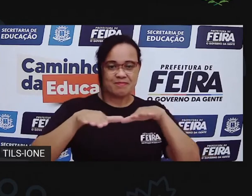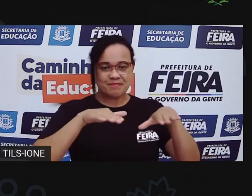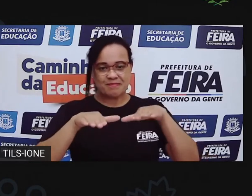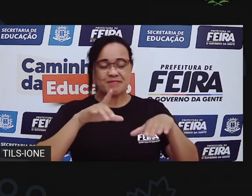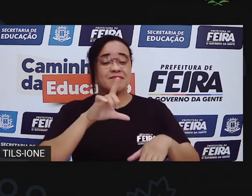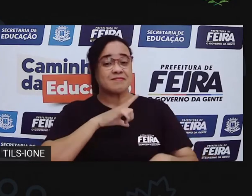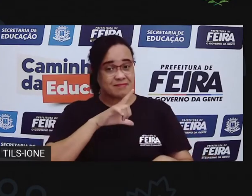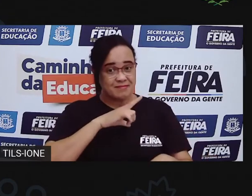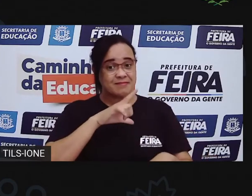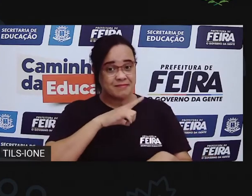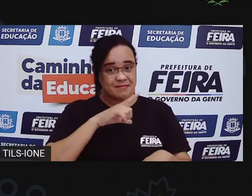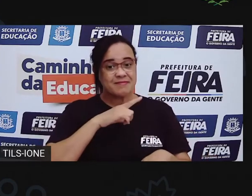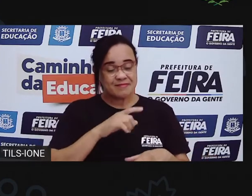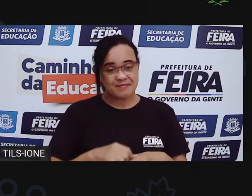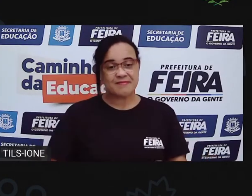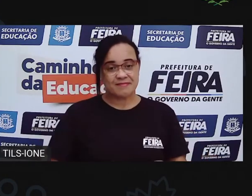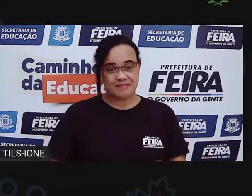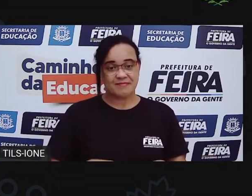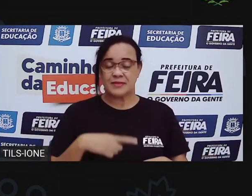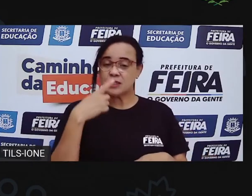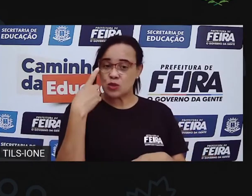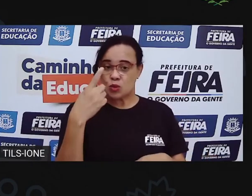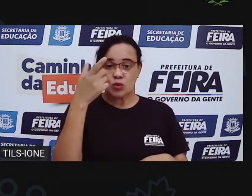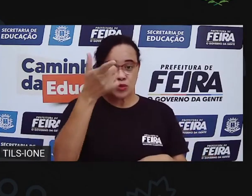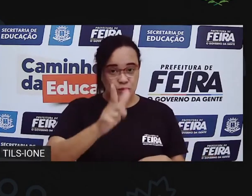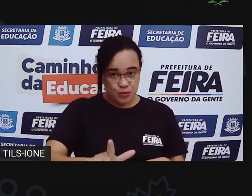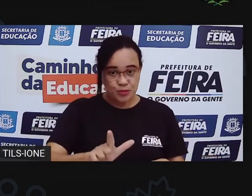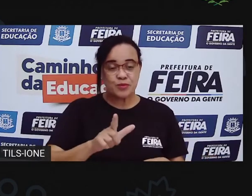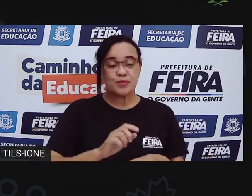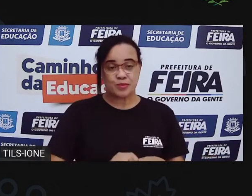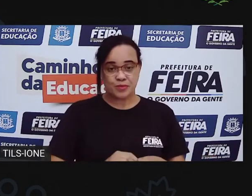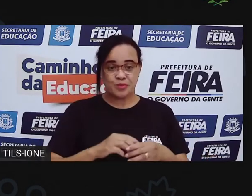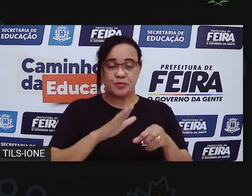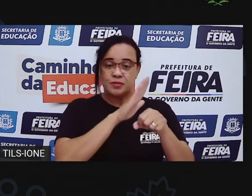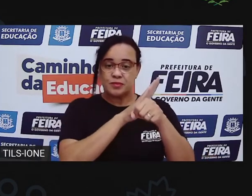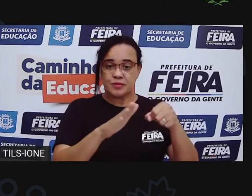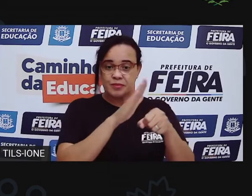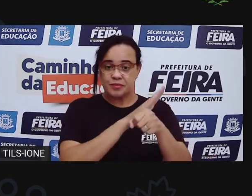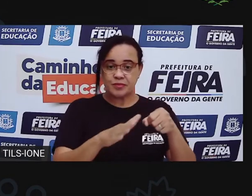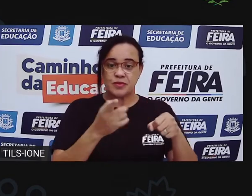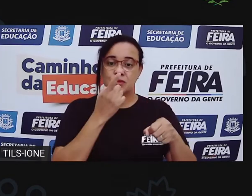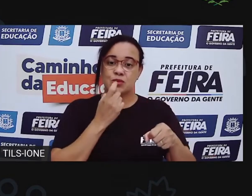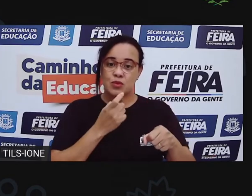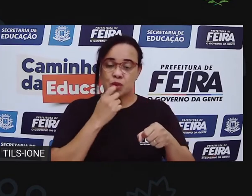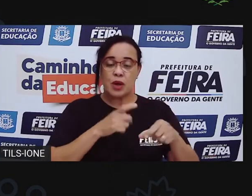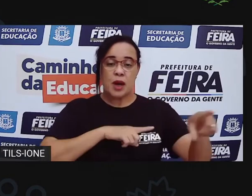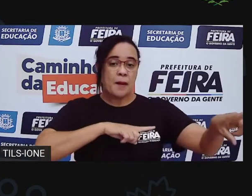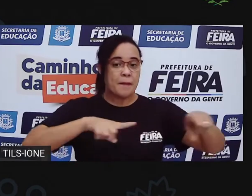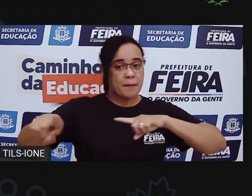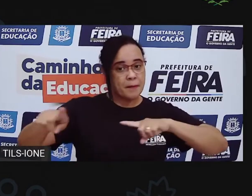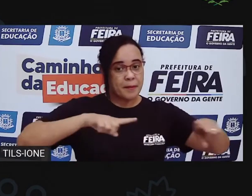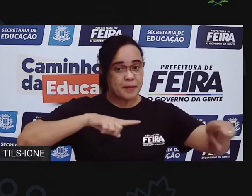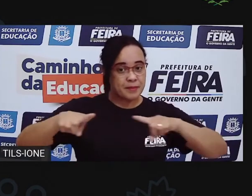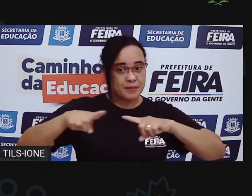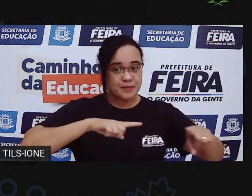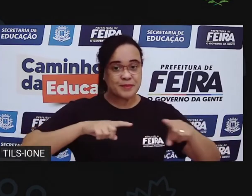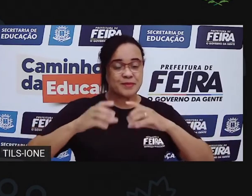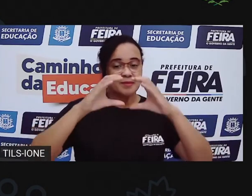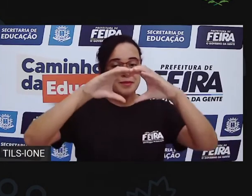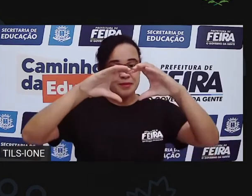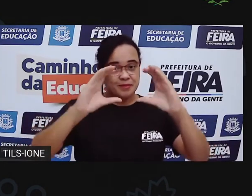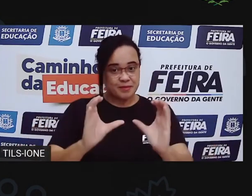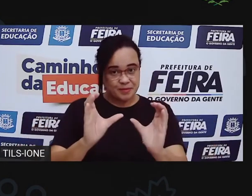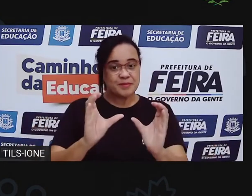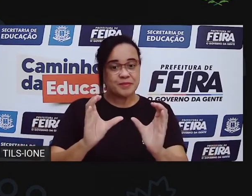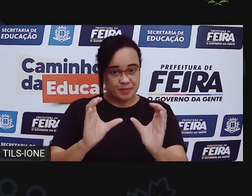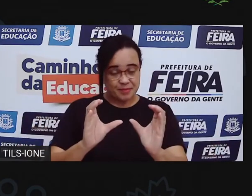depois? Vamos fazer uma vez, mais uma vez, sua voz? Tá bom. Vamos lá. O tomate é primo do caqui. O tomate